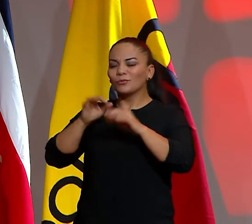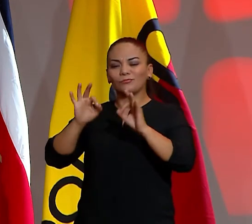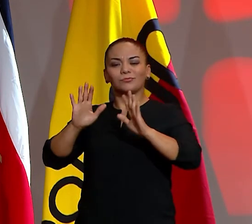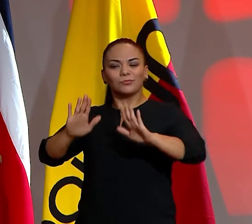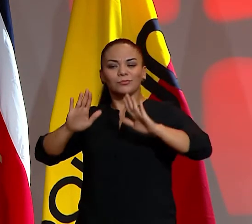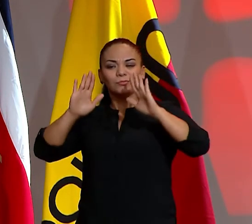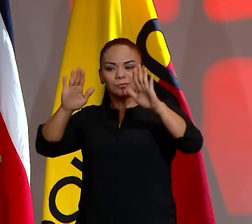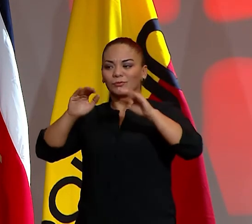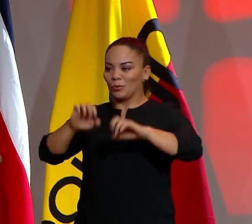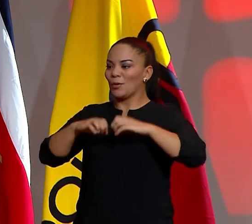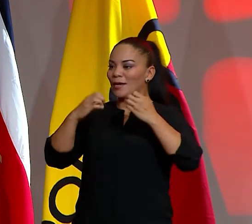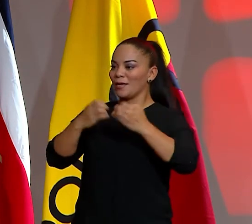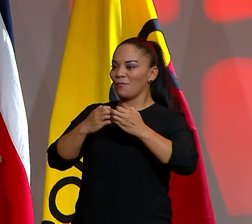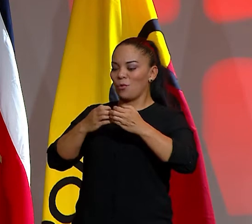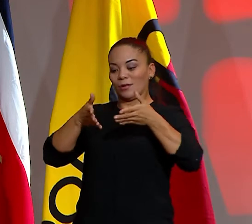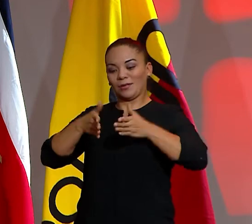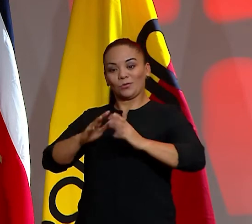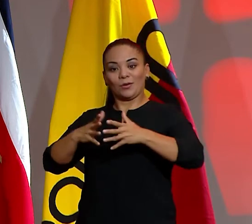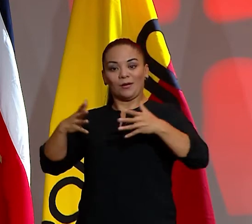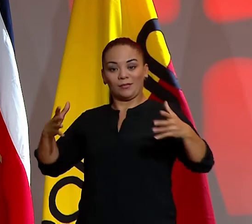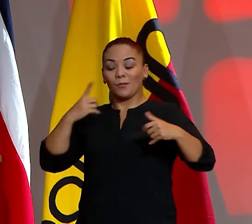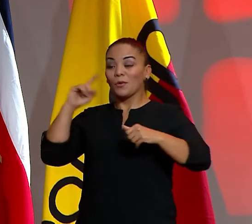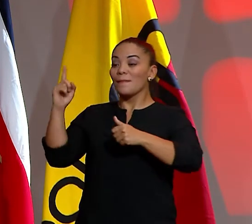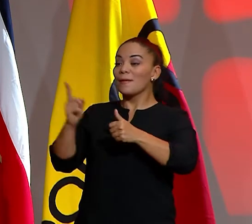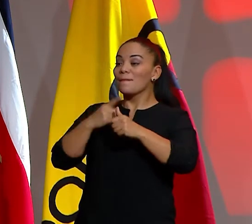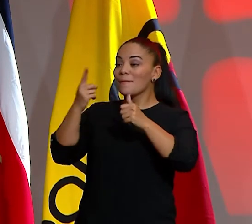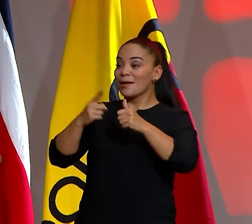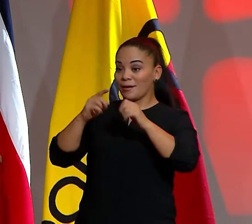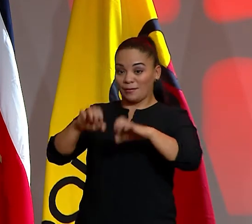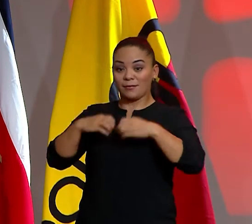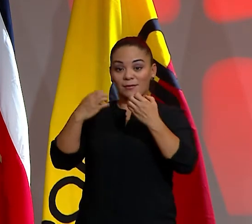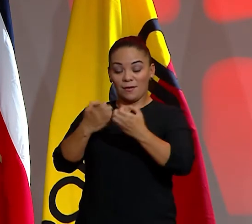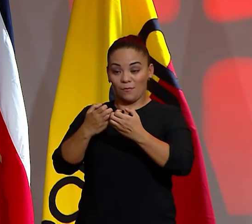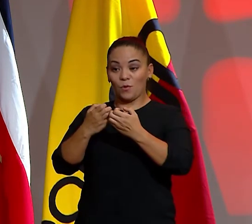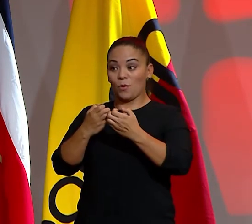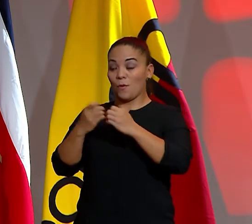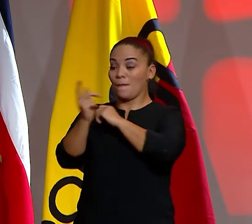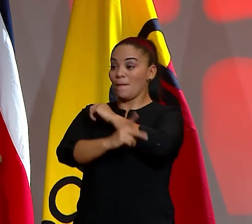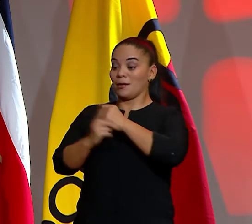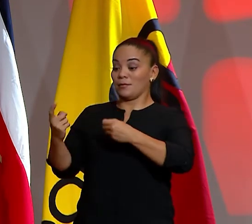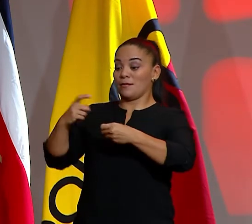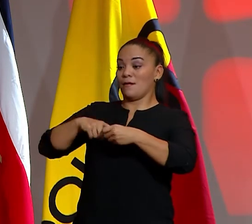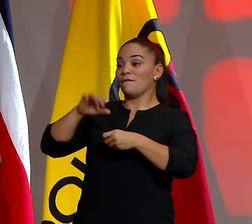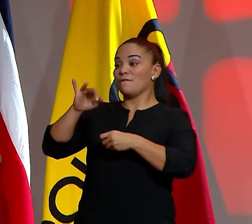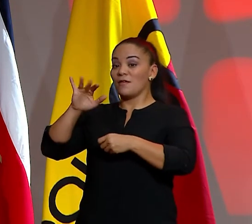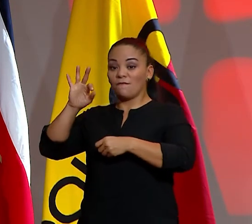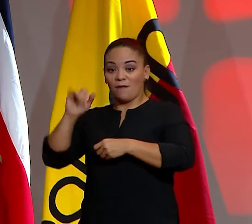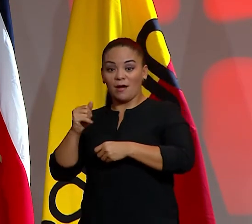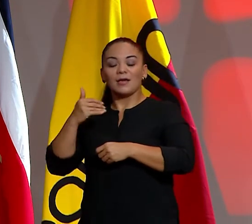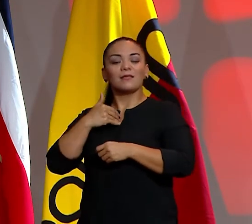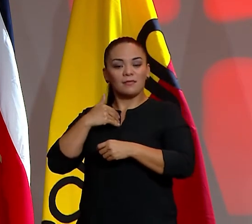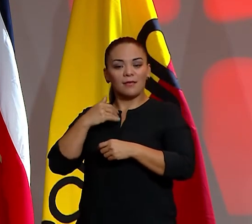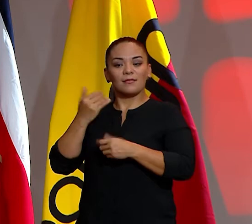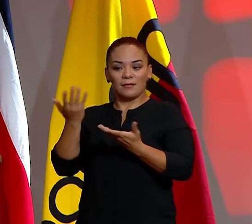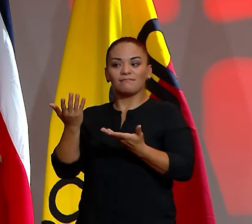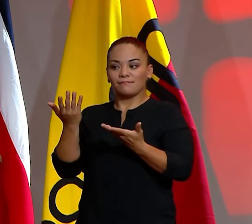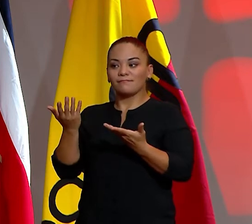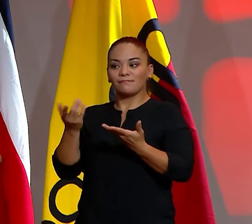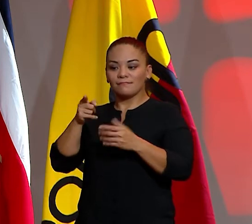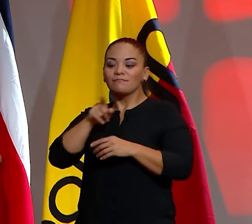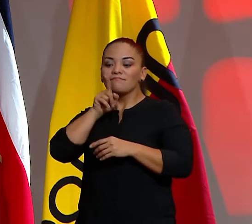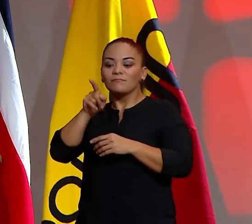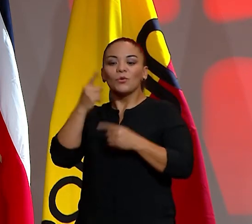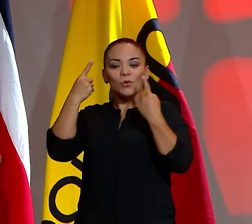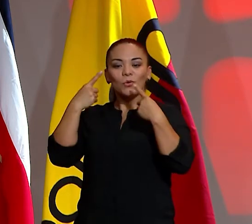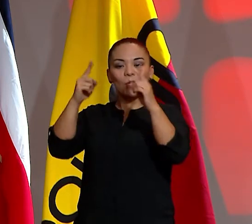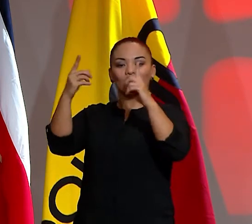que nació grande, al convertirse en el primer club futbolístico de los países afiliados a la FIFA, del que se tiene noción que logra conquistar el